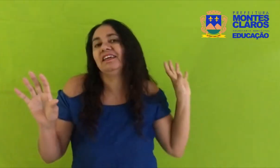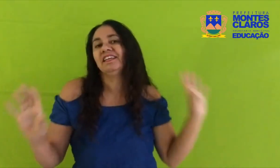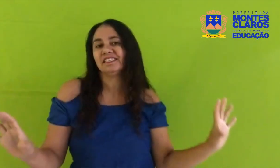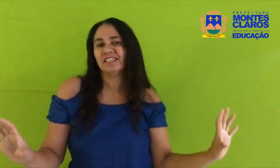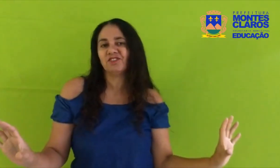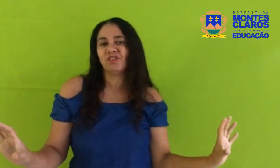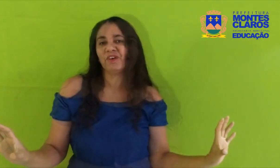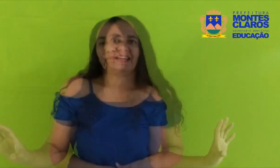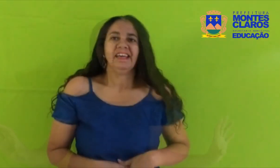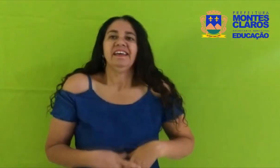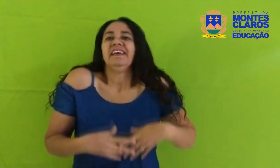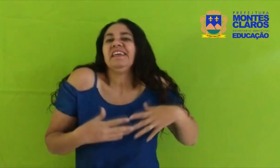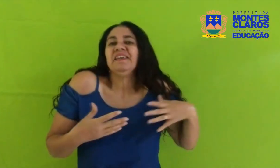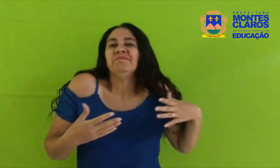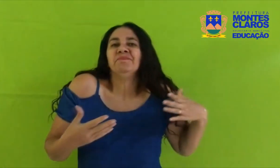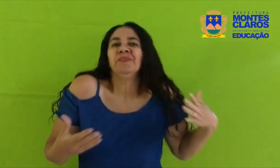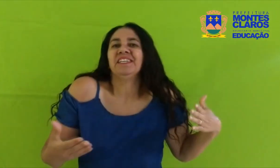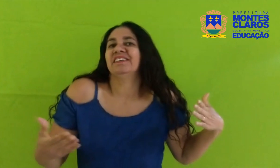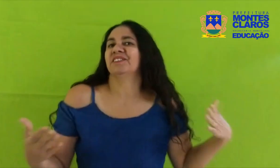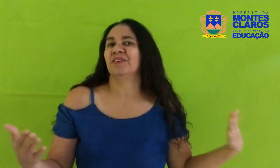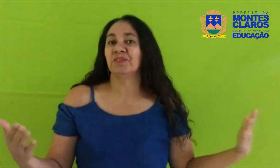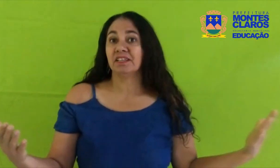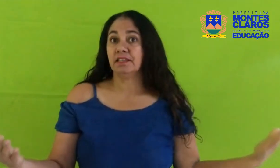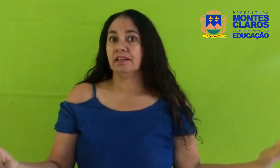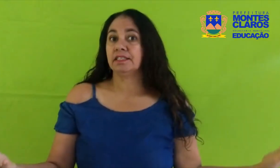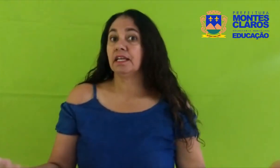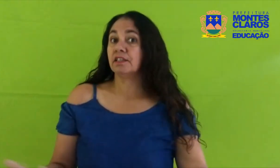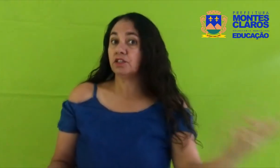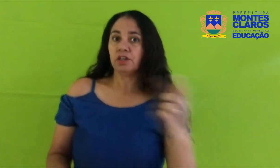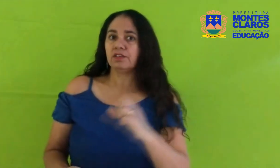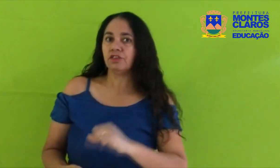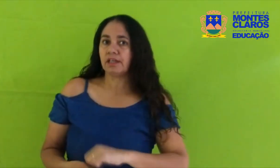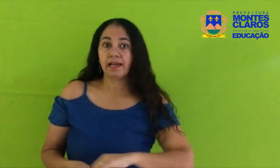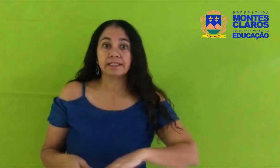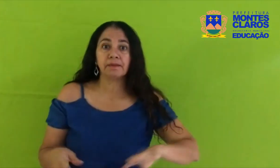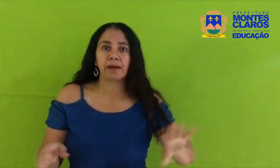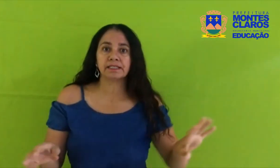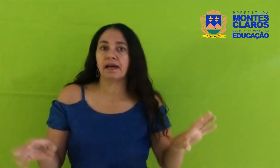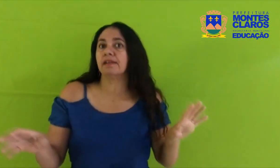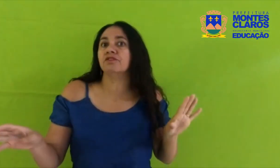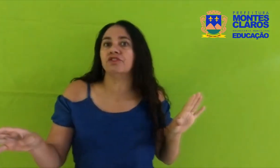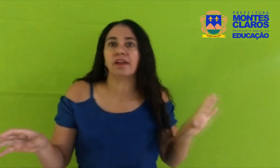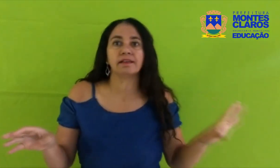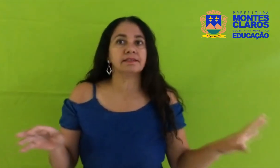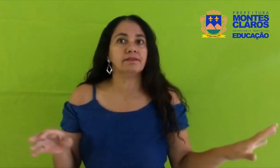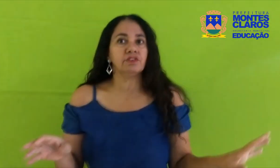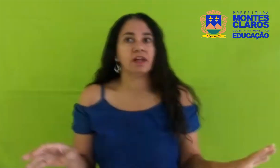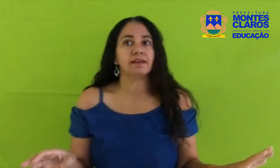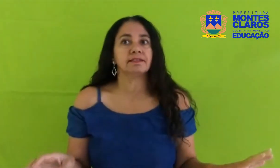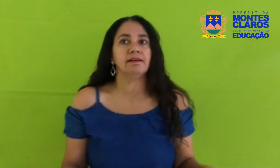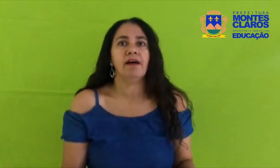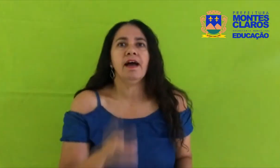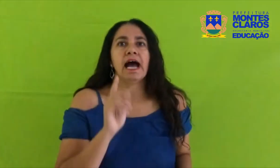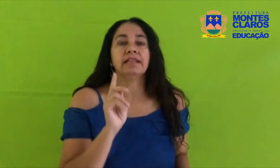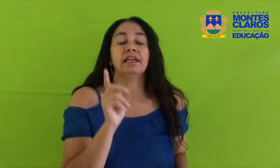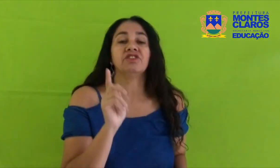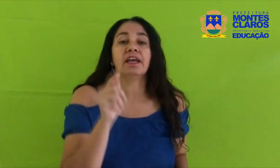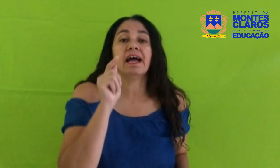delícias de família E muitas outras receitas originais que passaram de geração em geração Até chegar